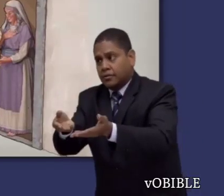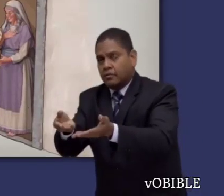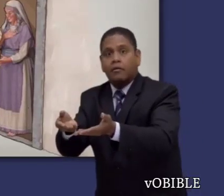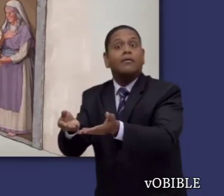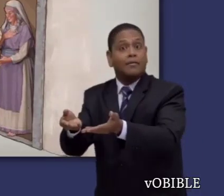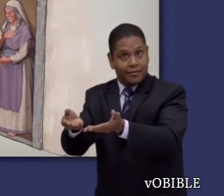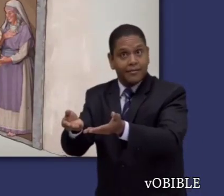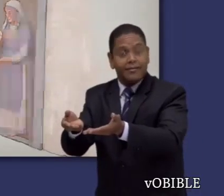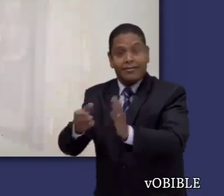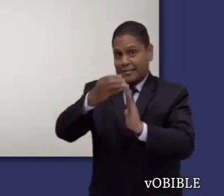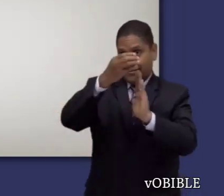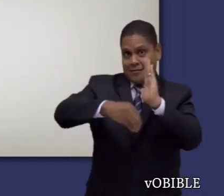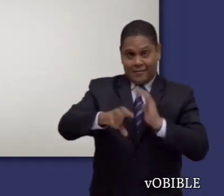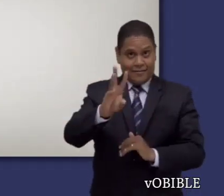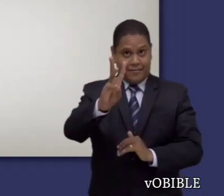buenas obras.